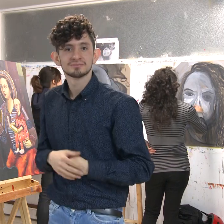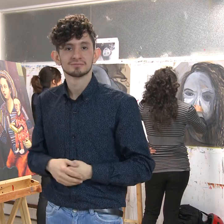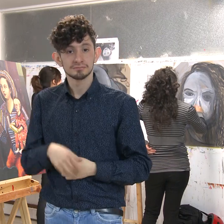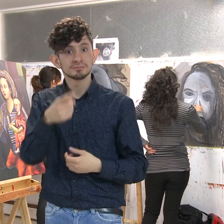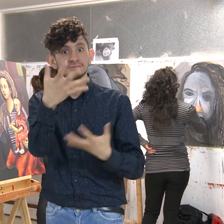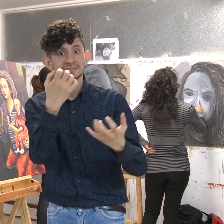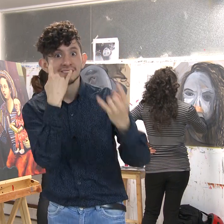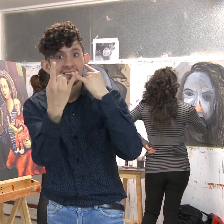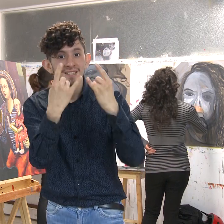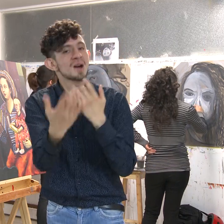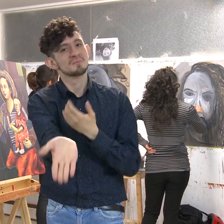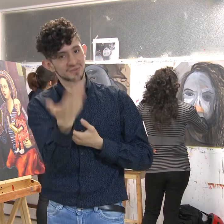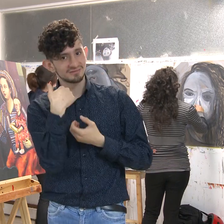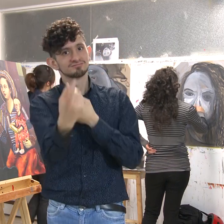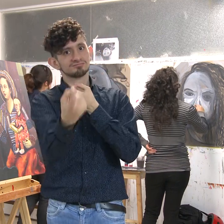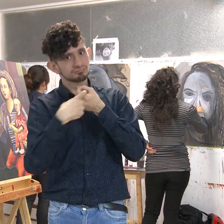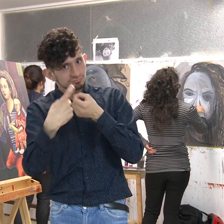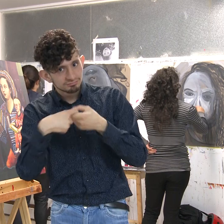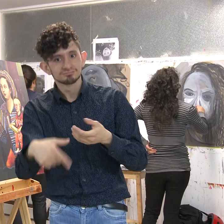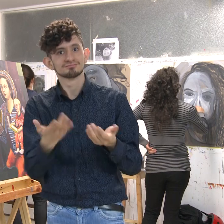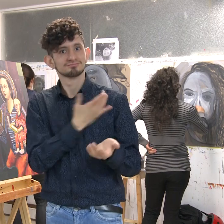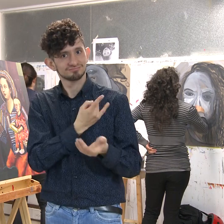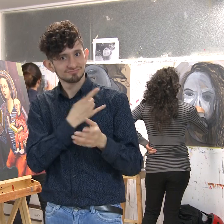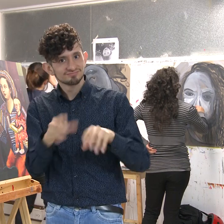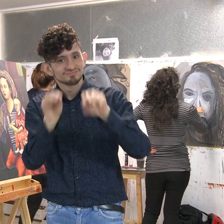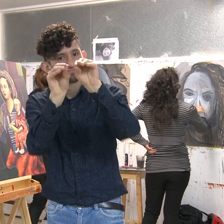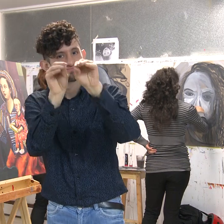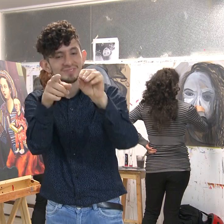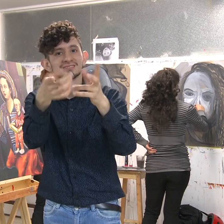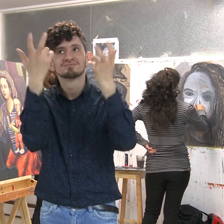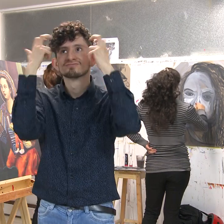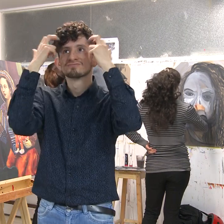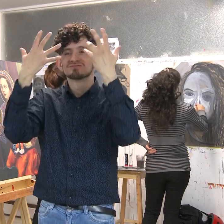Por eso, los invitamos a que se inscriban y adquieran estos conocimientos.